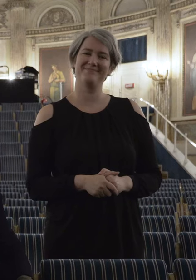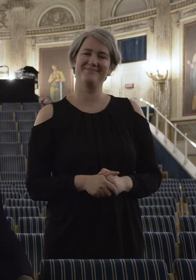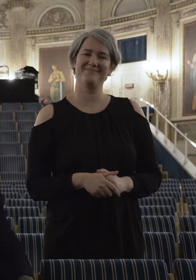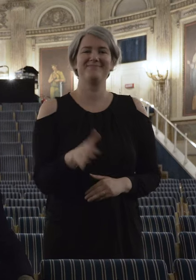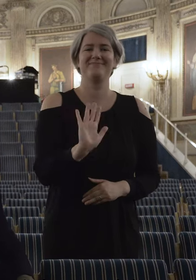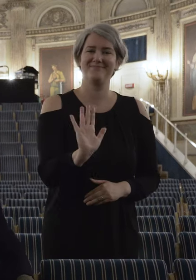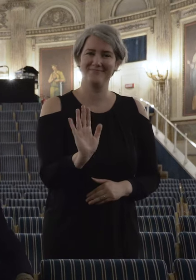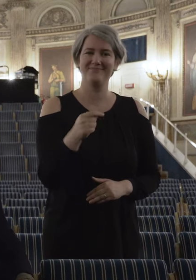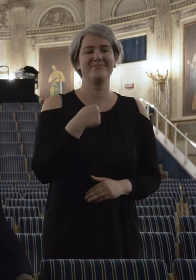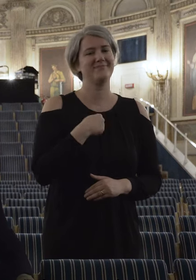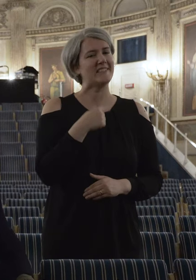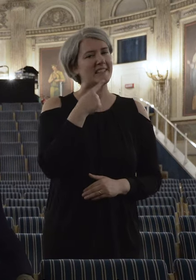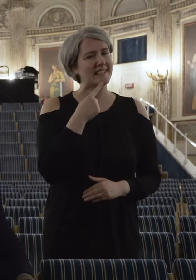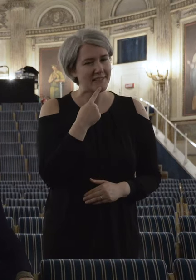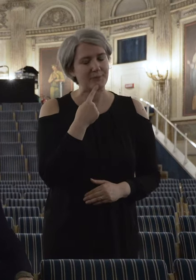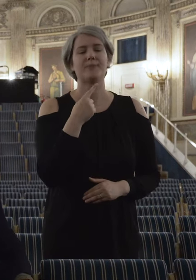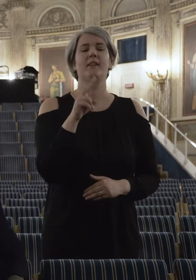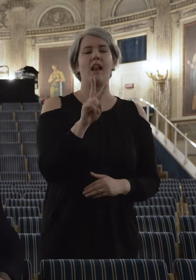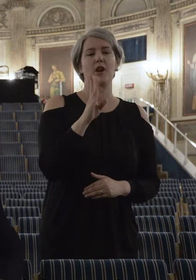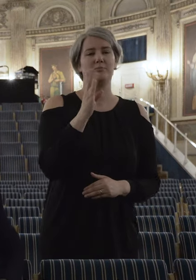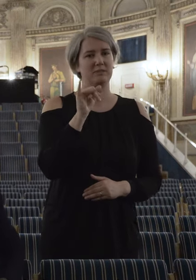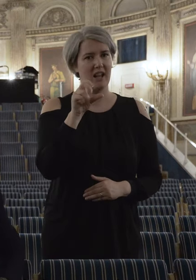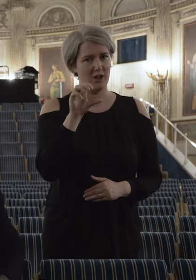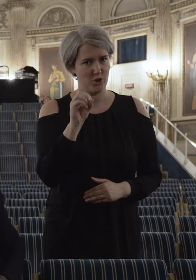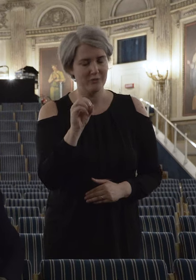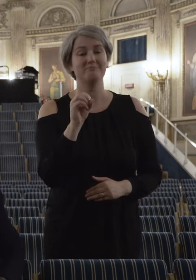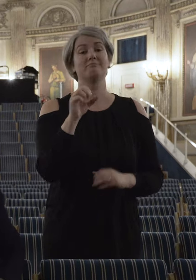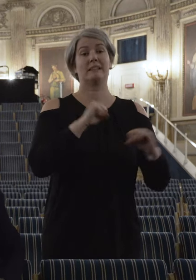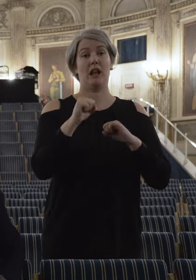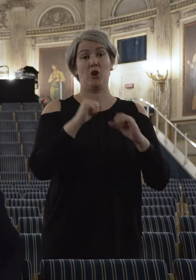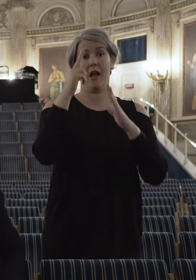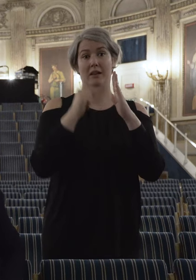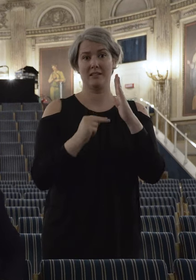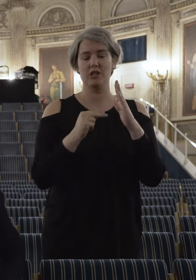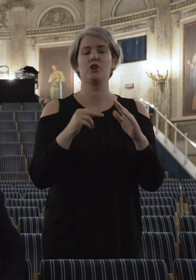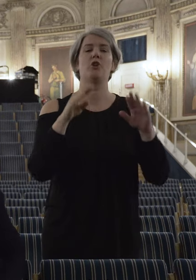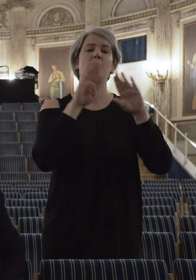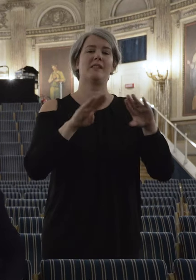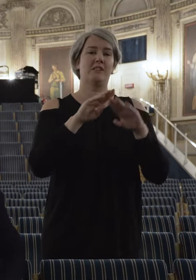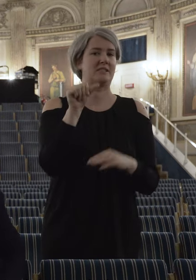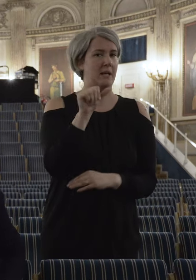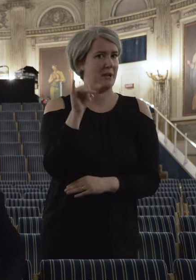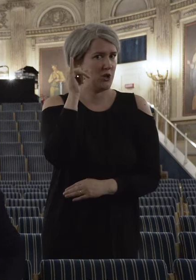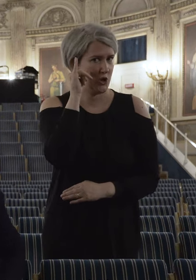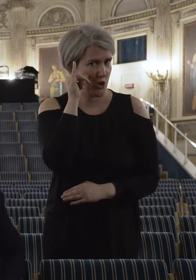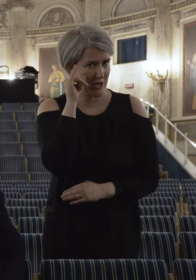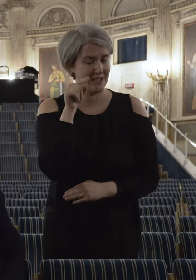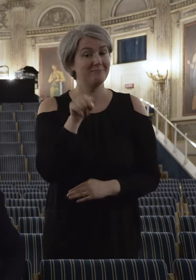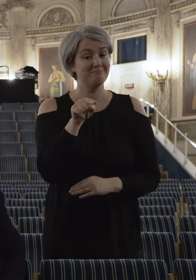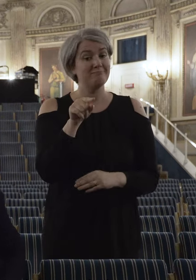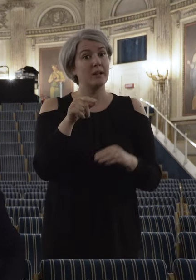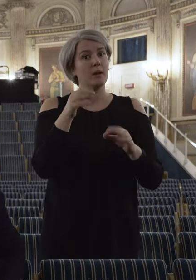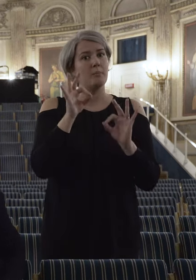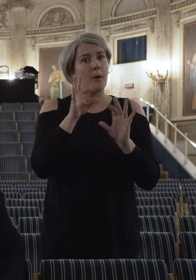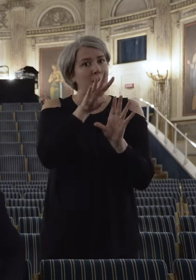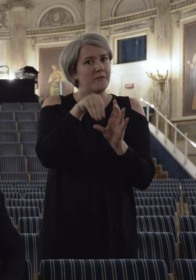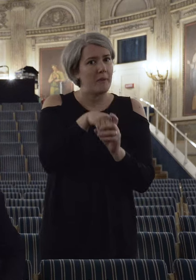Ciao, sono Valerio Binasco e sono il direttore artistico del Teatro Stabile di Torino, uno dei sette teatri nazionali